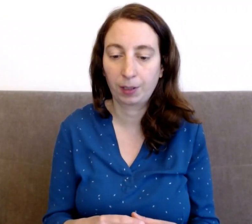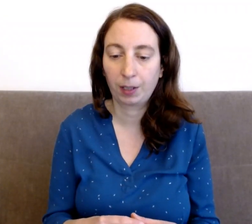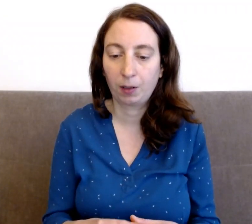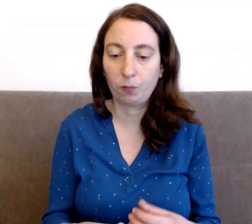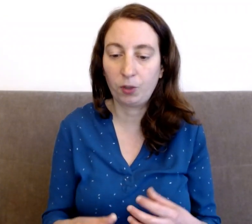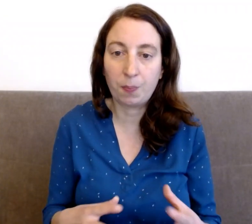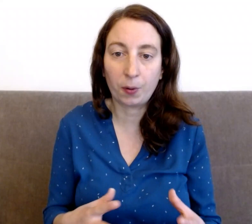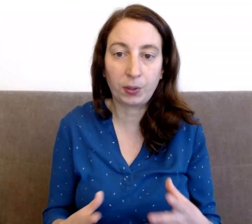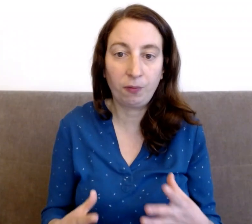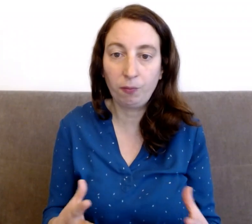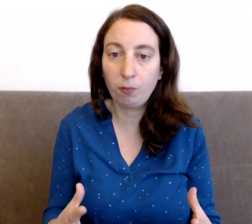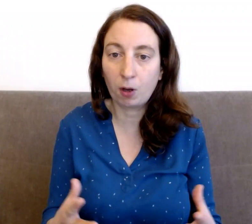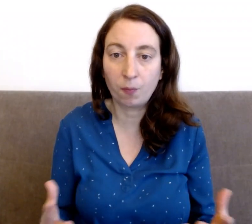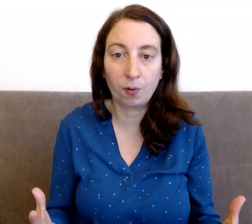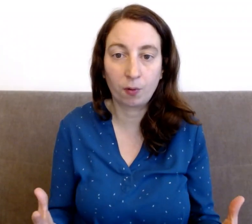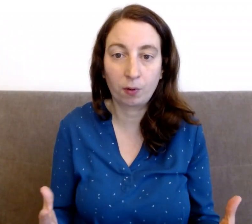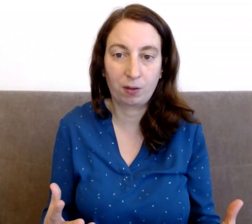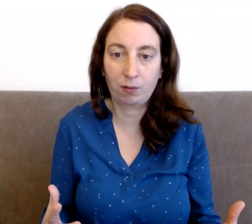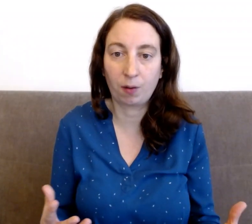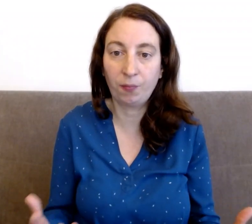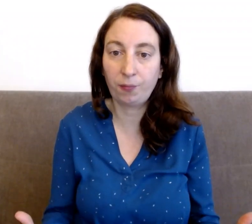ou j'ai peur d'être vu comme fou,